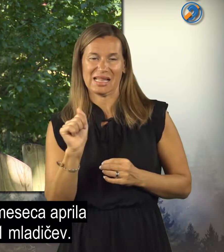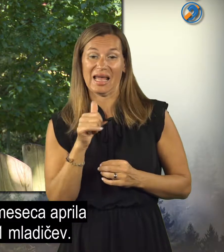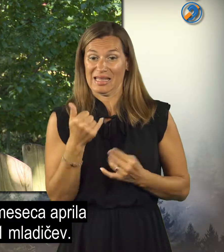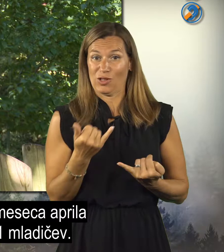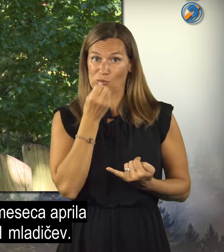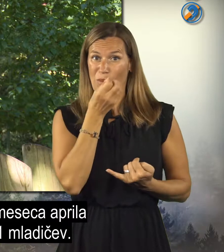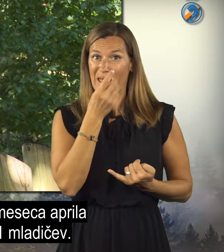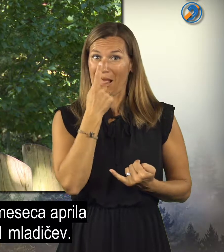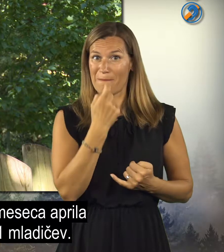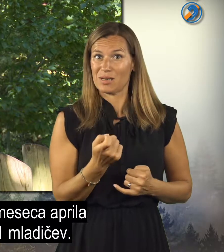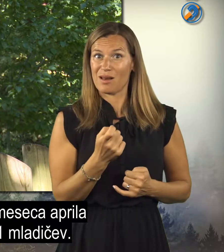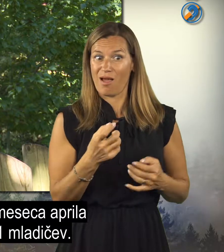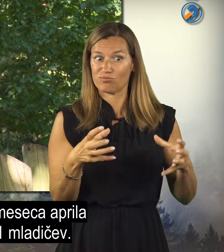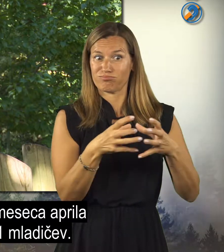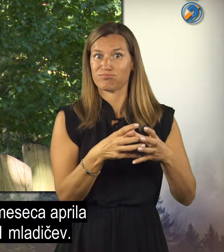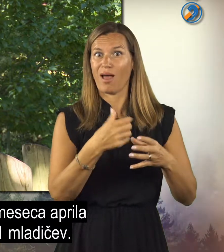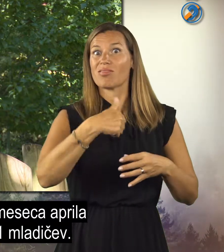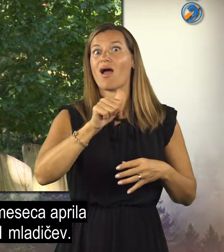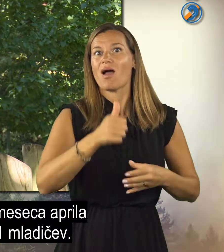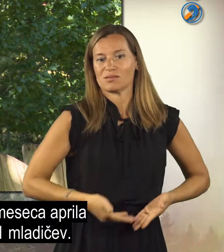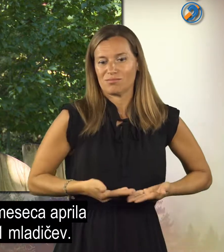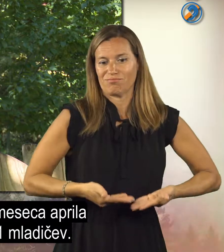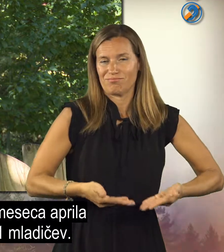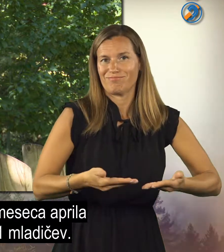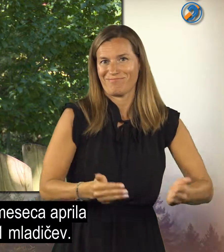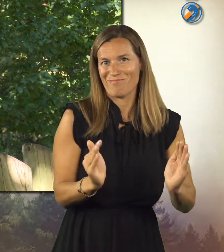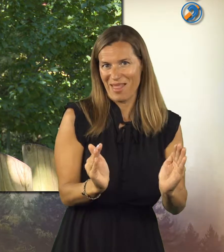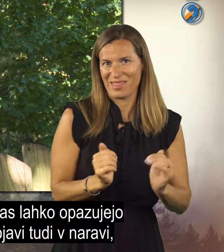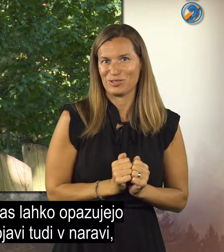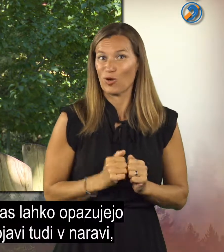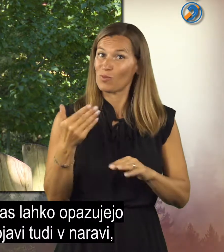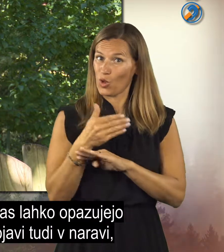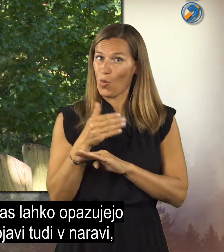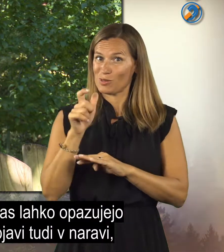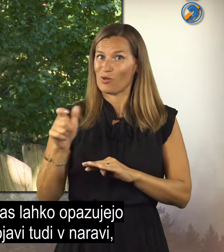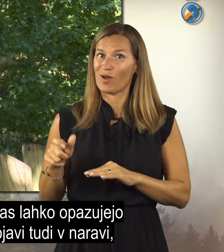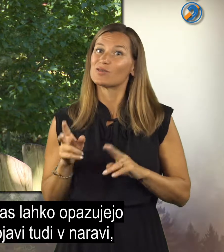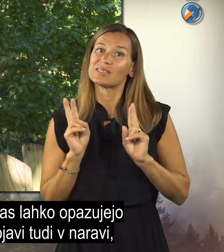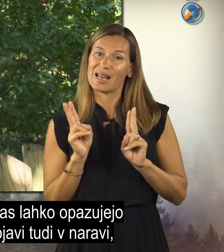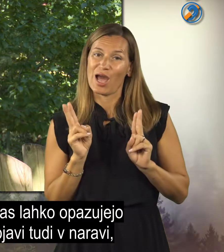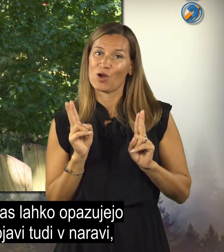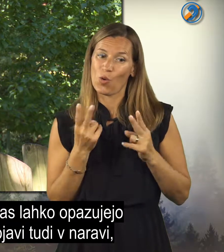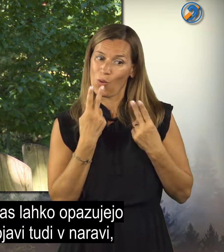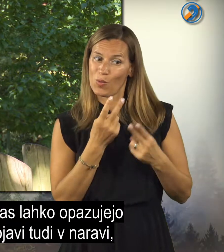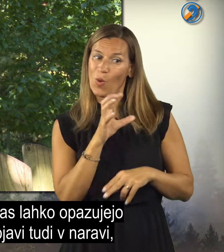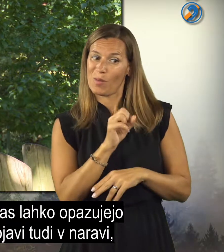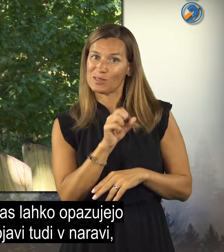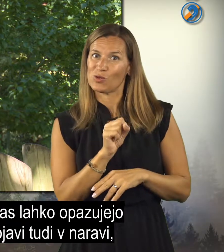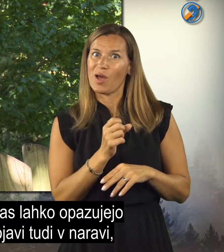letošnji pomladi, meseca aprila, so imeli kar enajst mladičev. Tako da obiskovalci pri nas lahko